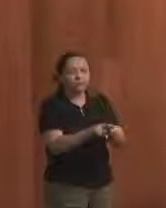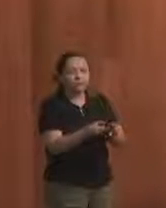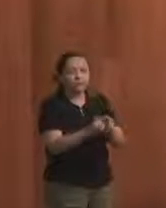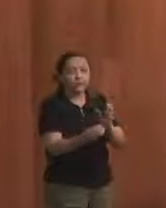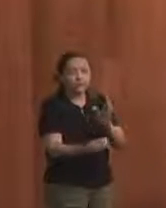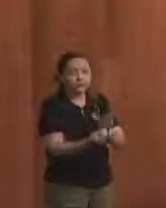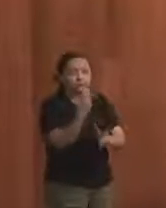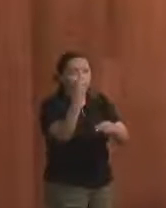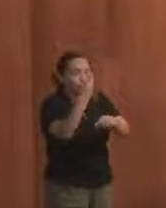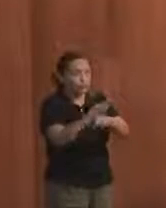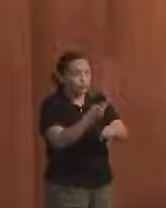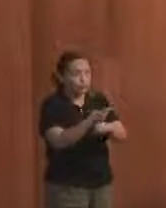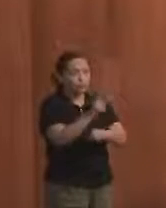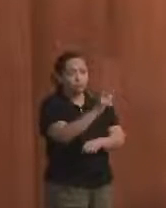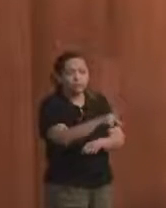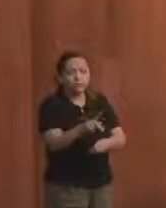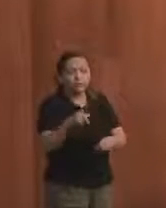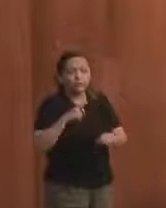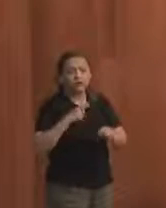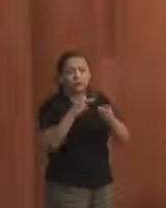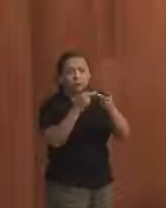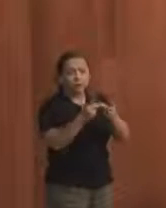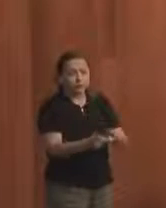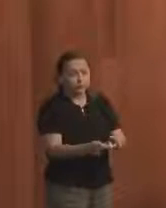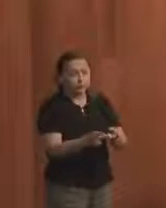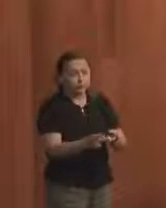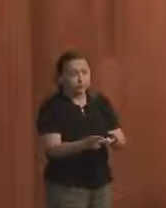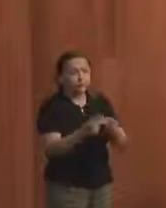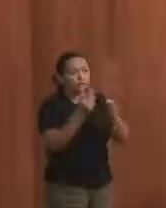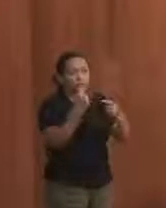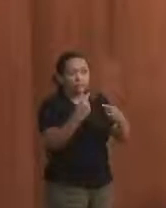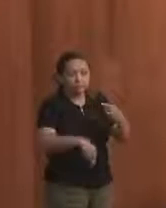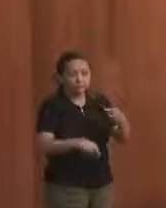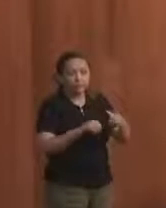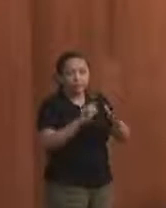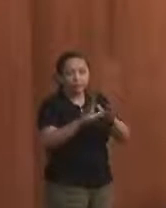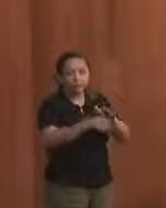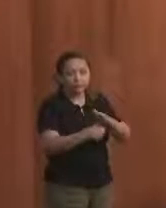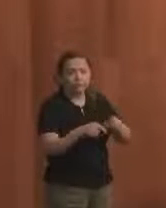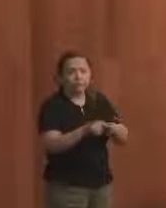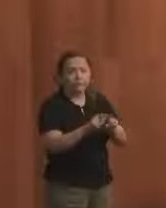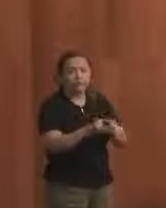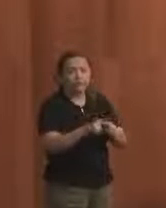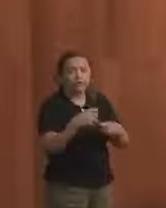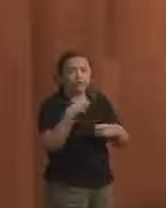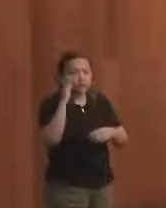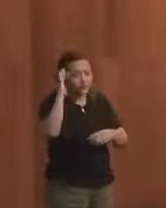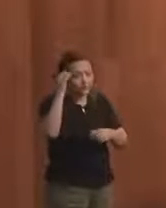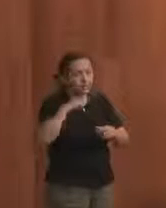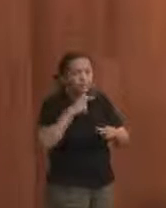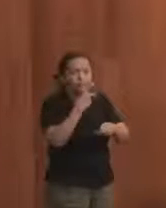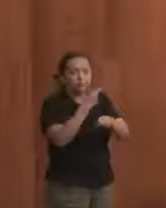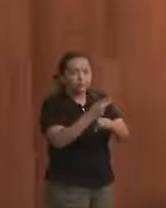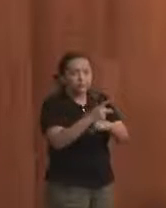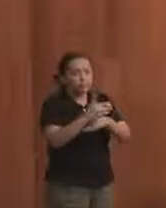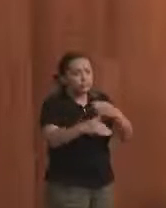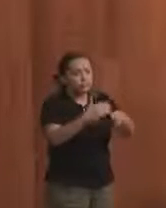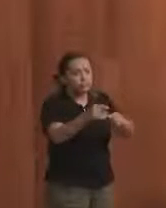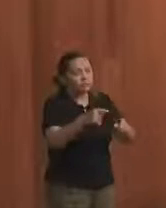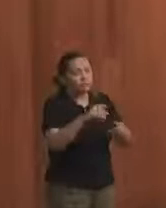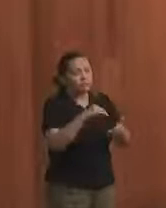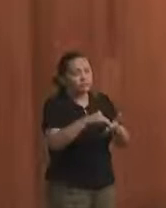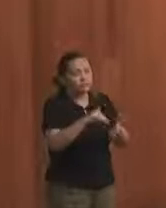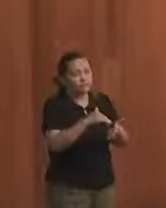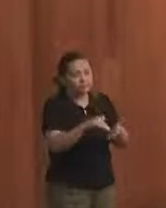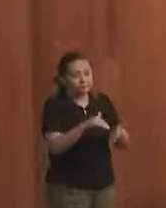criação de um prêmio para os professores que tenham um projeto de combate à corrupção, já considerando outras premiações desenvolvidas pela